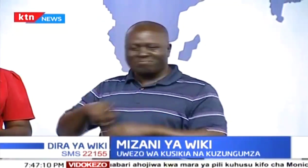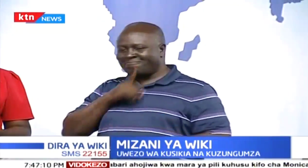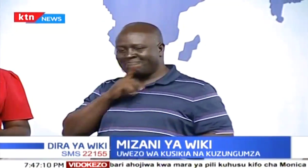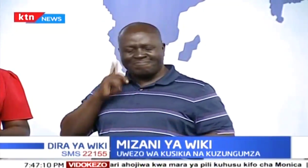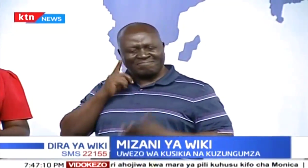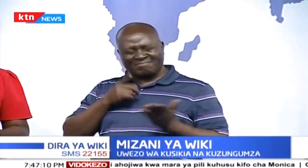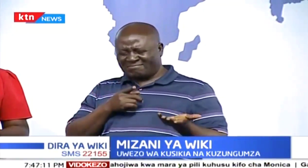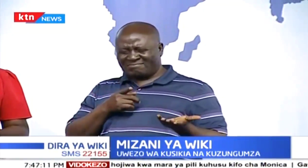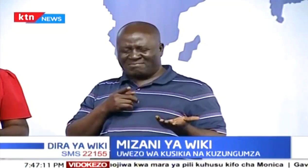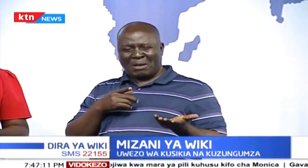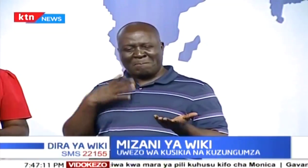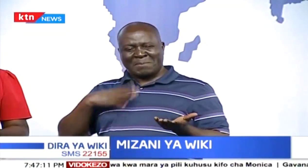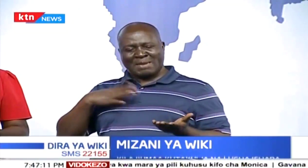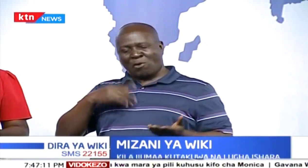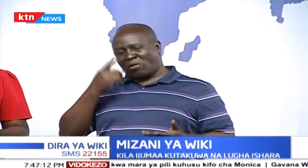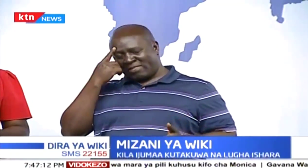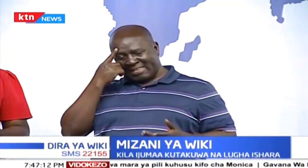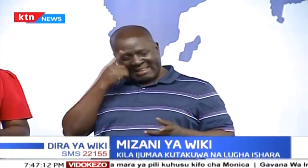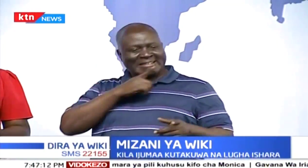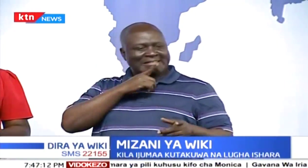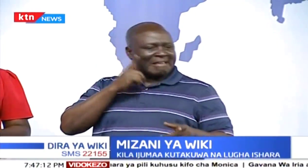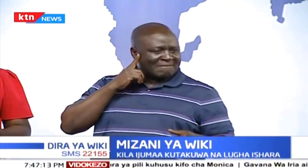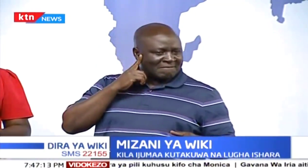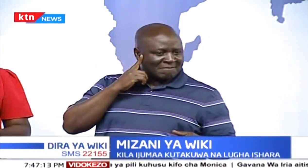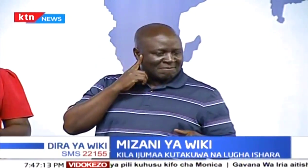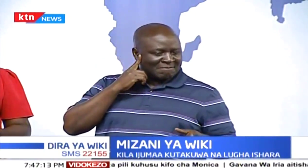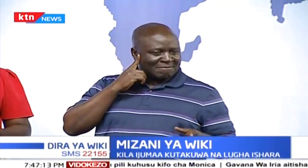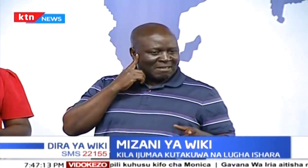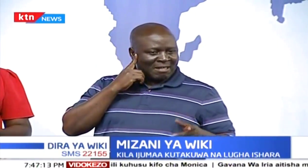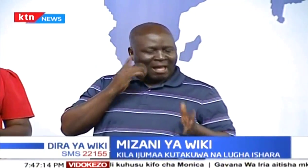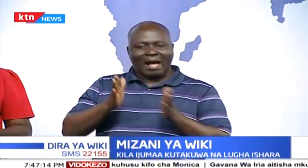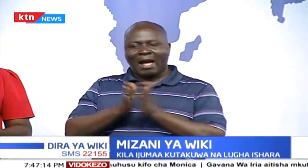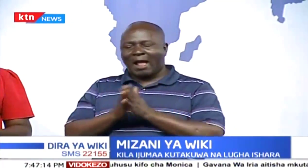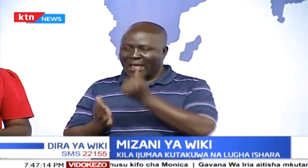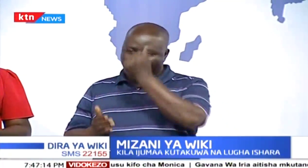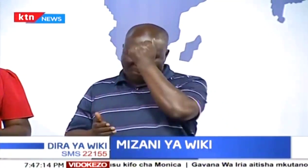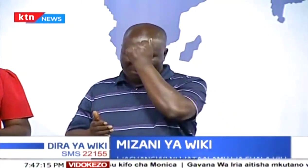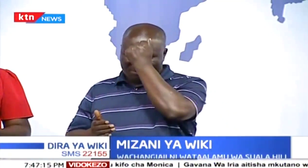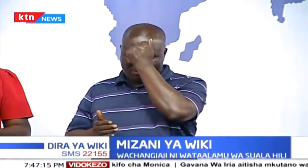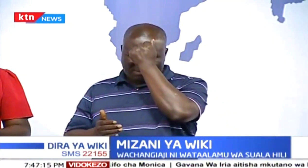kwamba, watu wale mavu, tu siwaone. Tuwafiche.